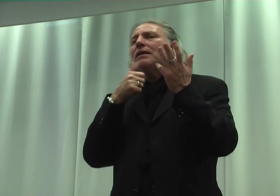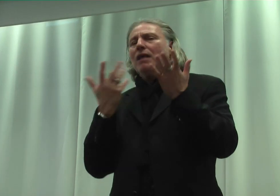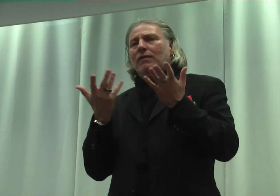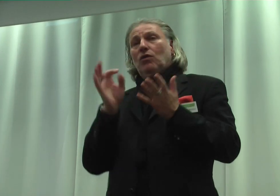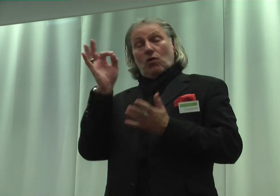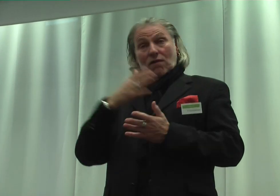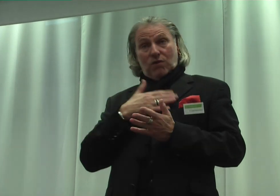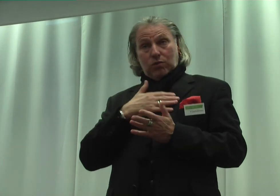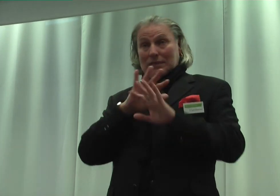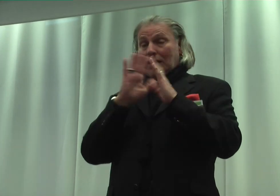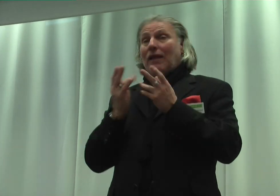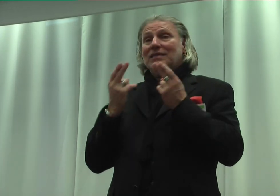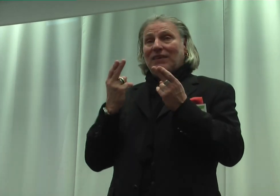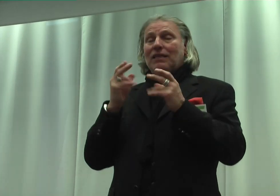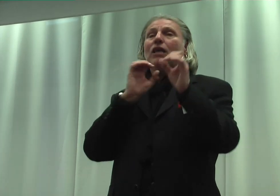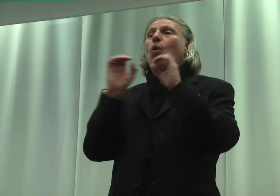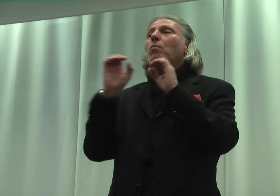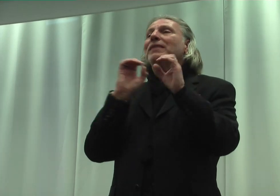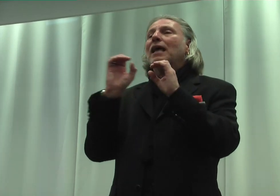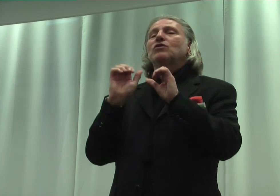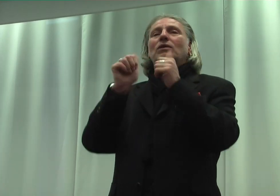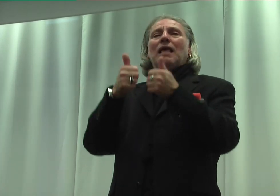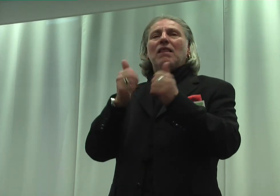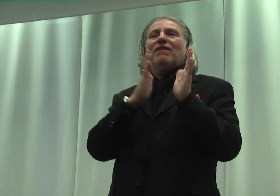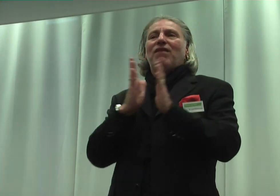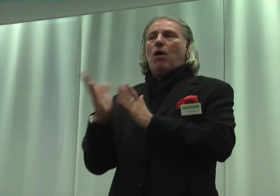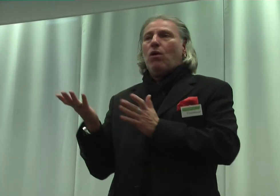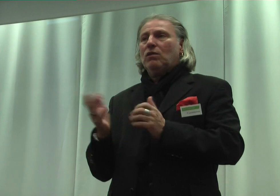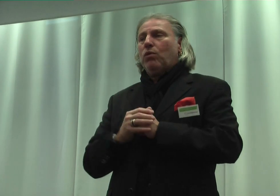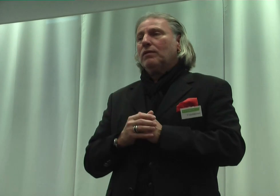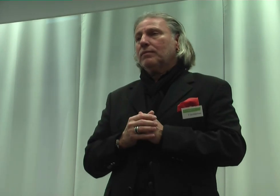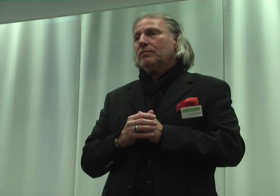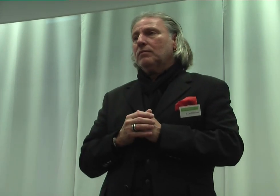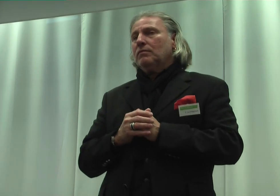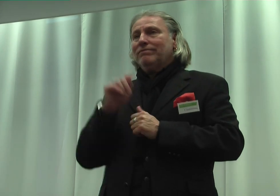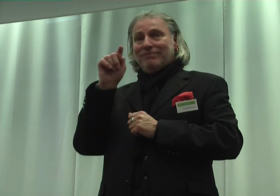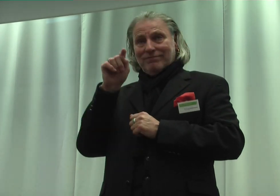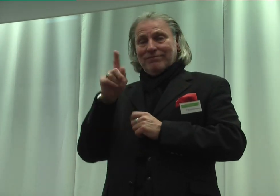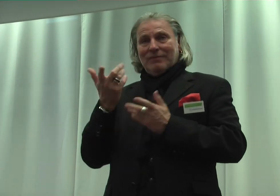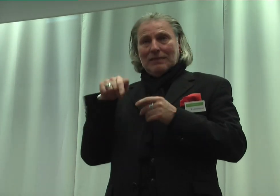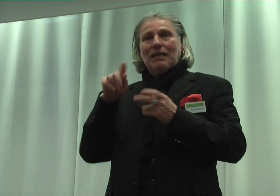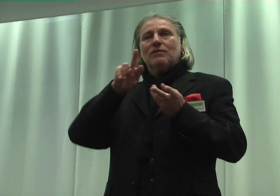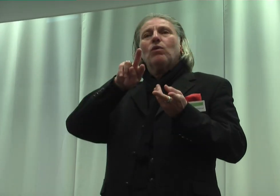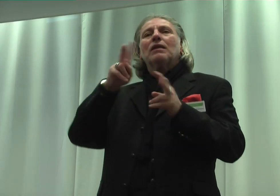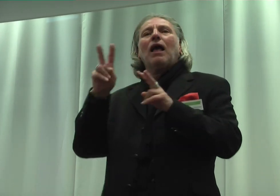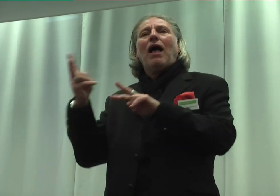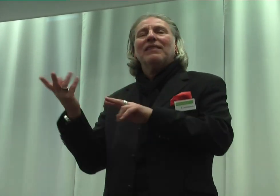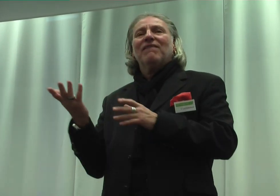besonders, ganz wichtig, Kommunikationshilfenverordnung, ist durch die Ralfizierung der